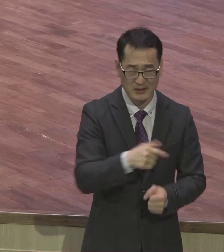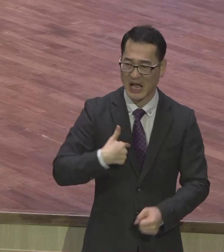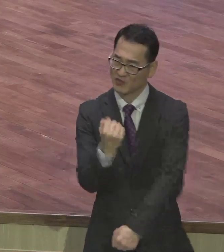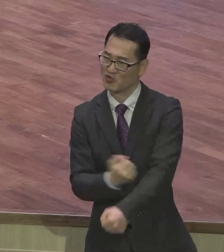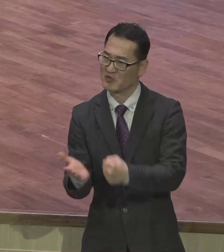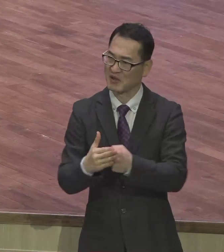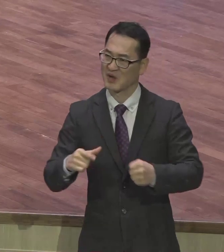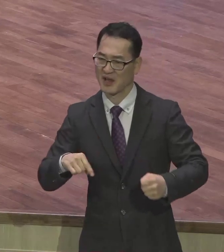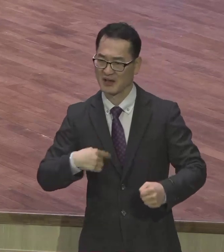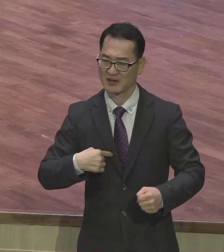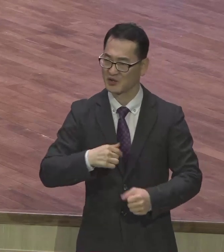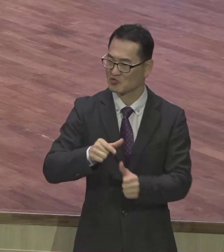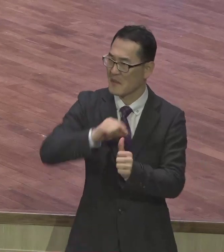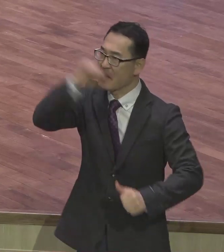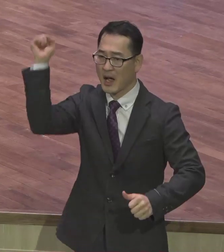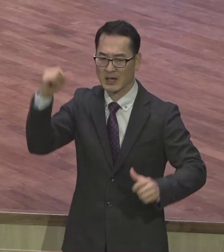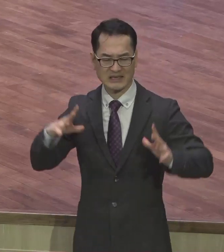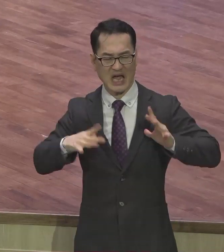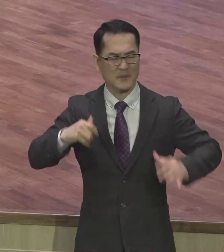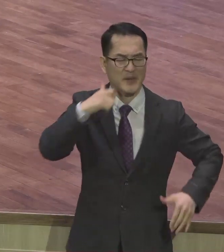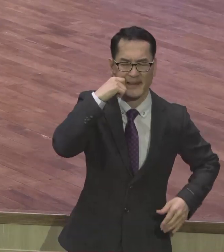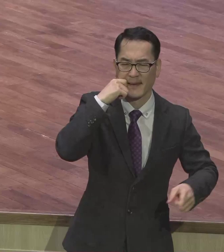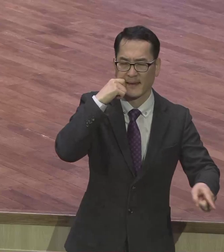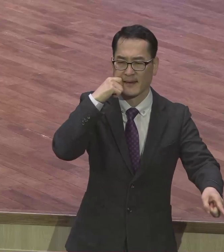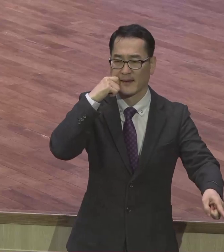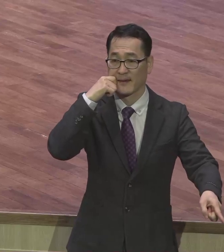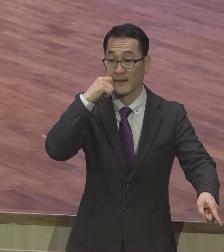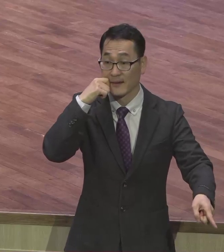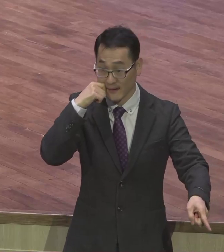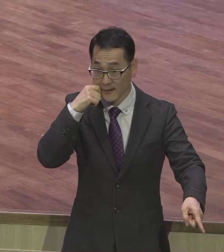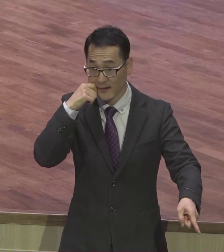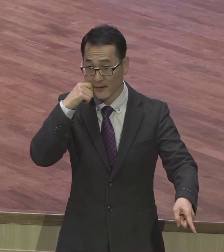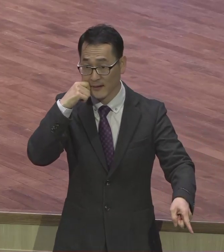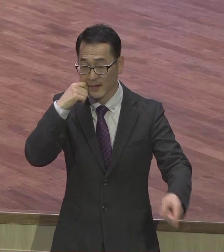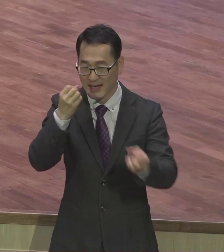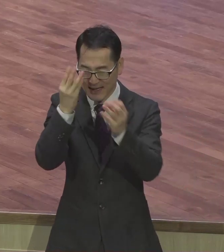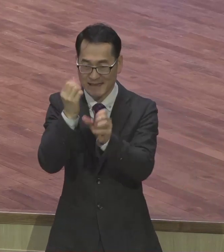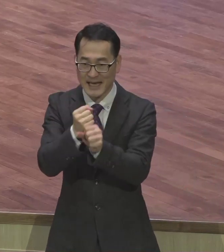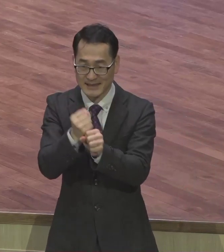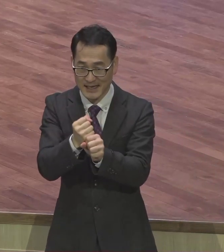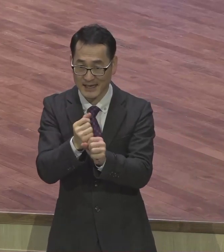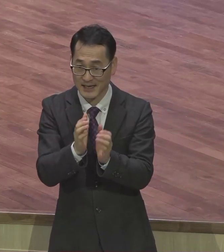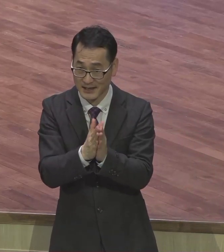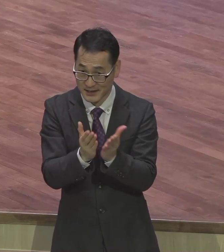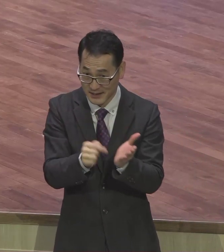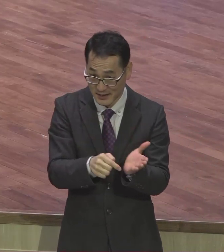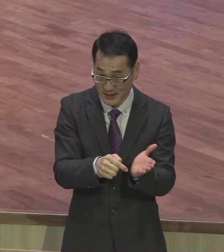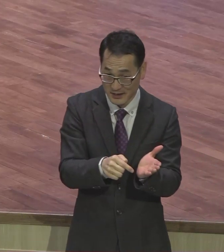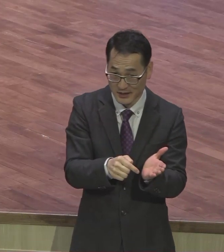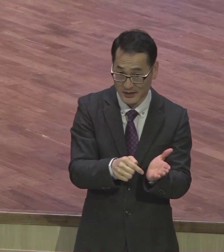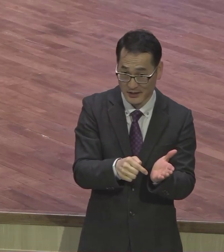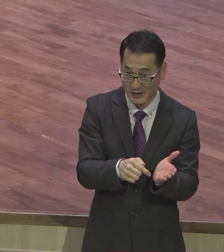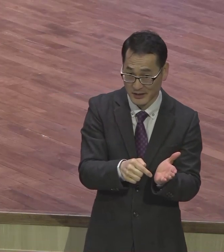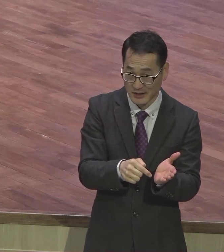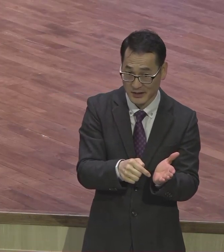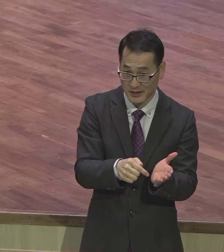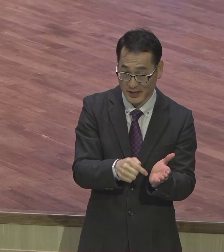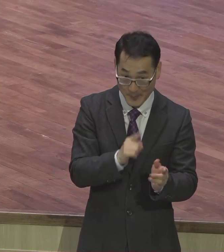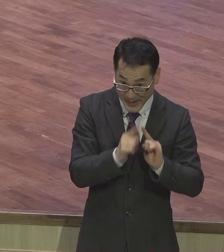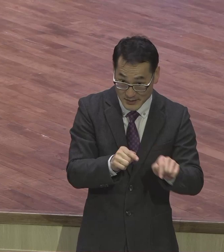장세기 3장 사건으로 인해가지고 하나님의 형상을 상실하고 하나님의